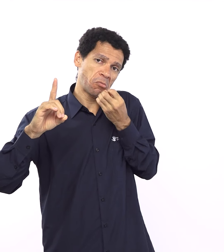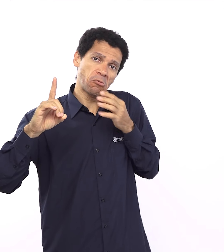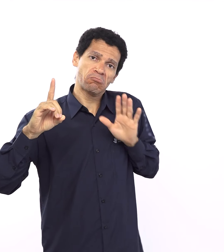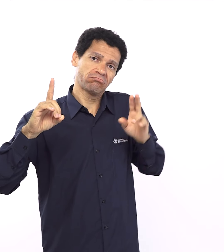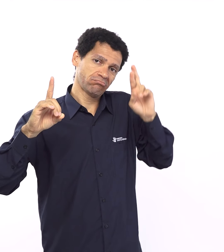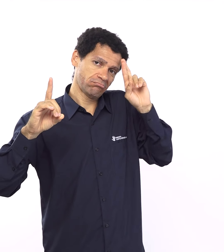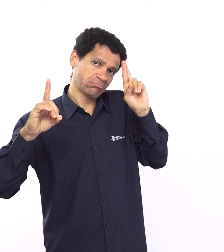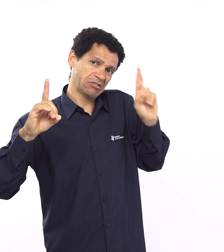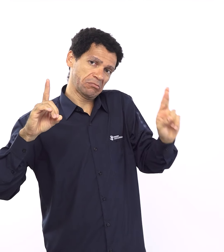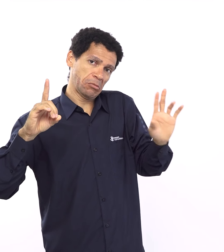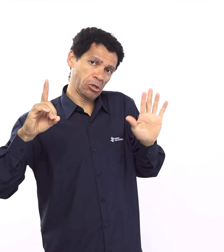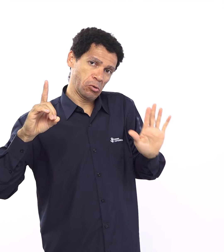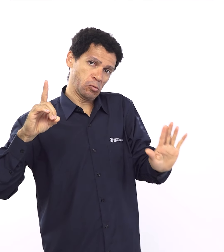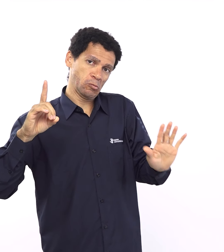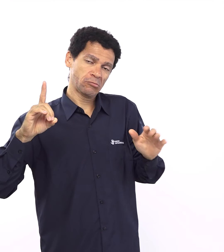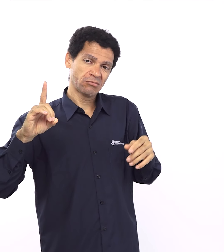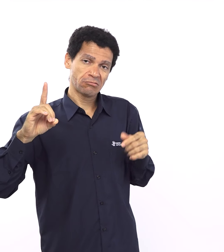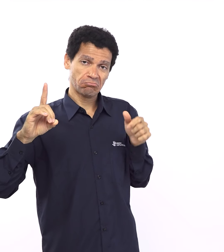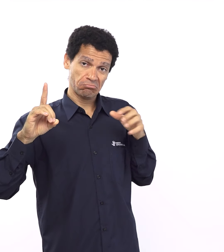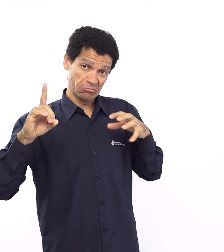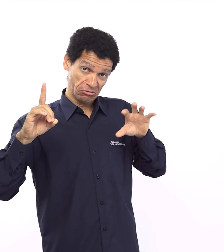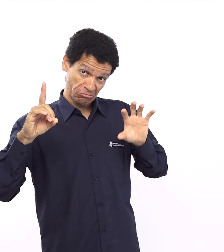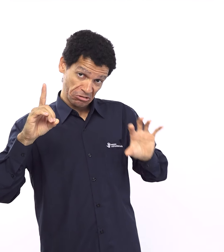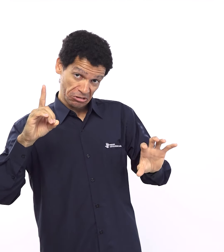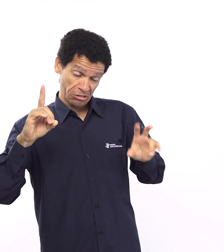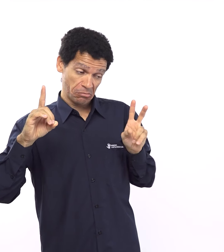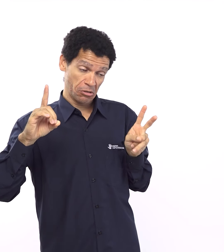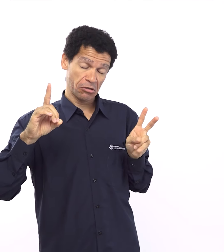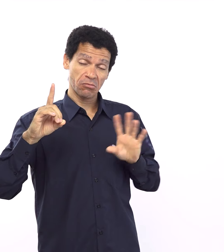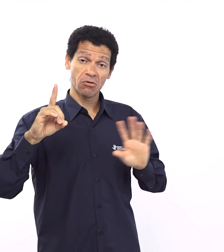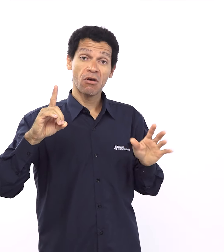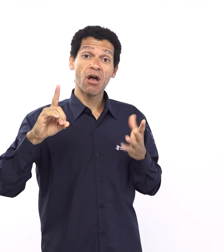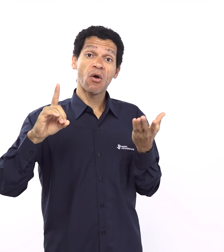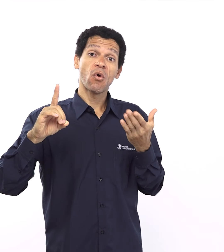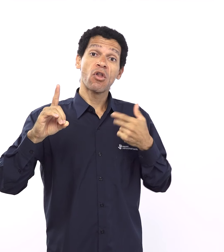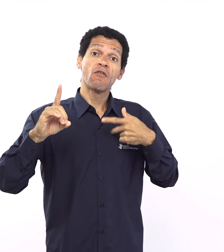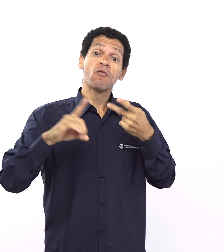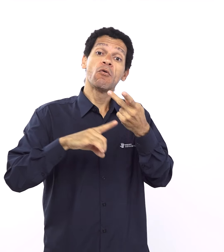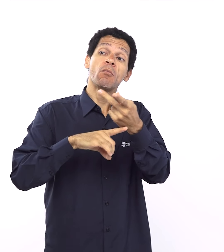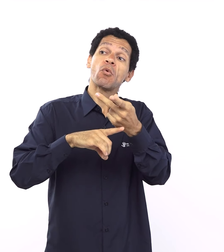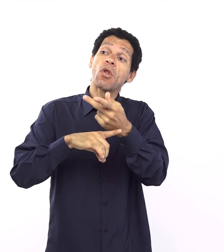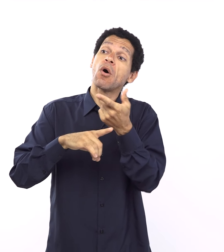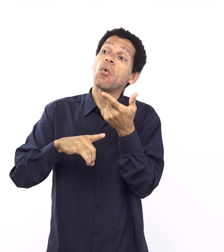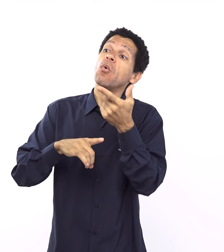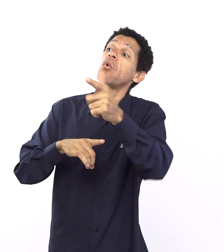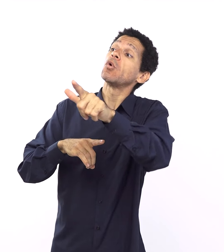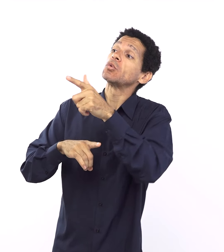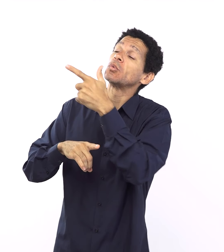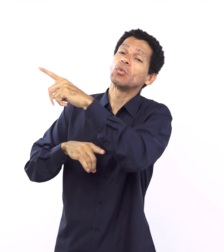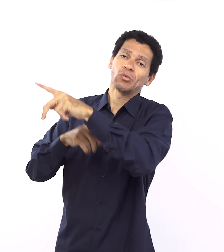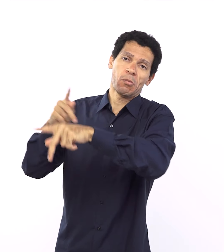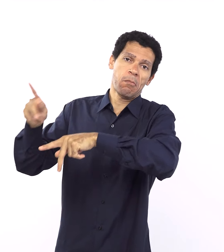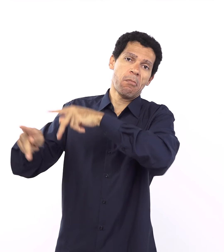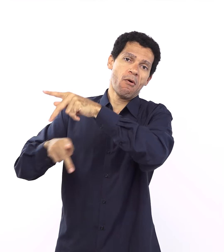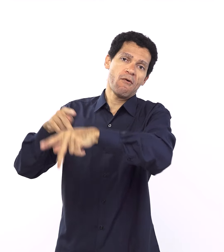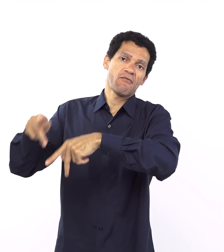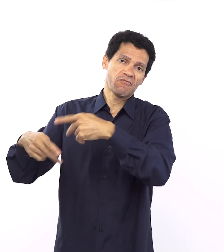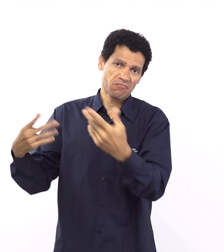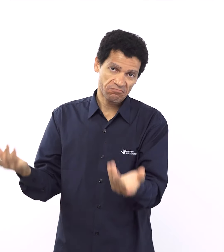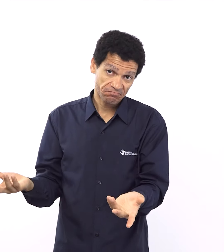os povos não é porque eu sou infiel e agora virão maldições na minha vida porque eu sou fiel agora vou receber bênção